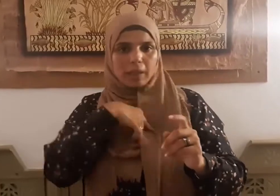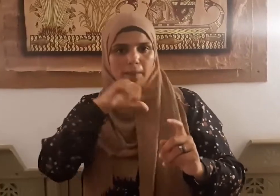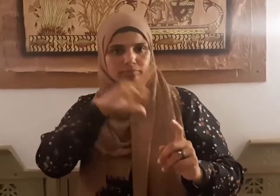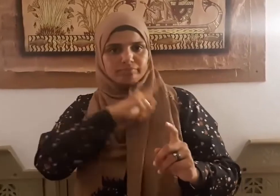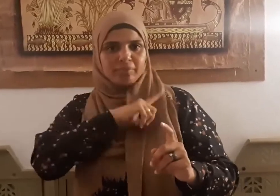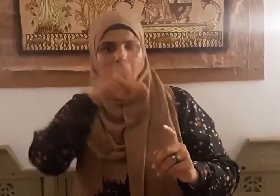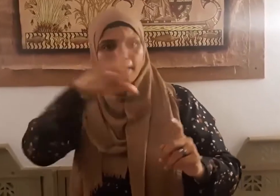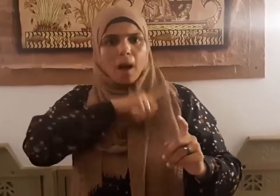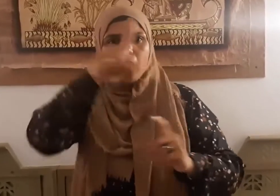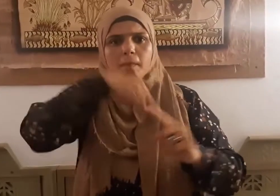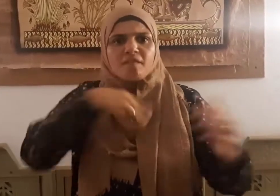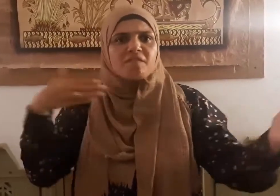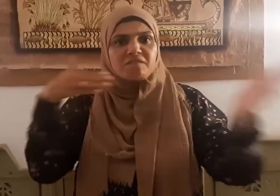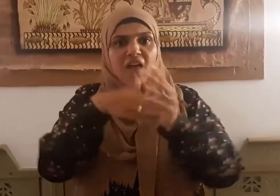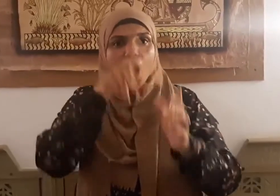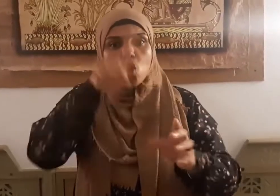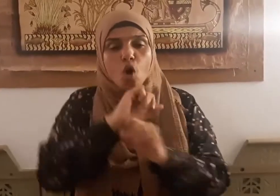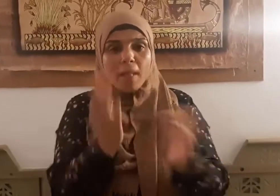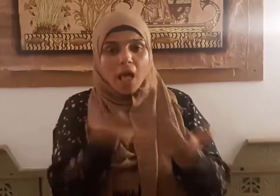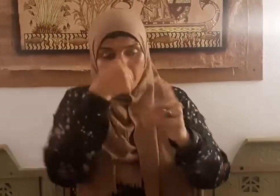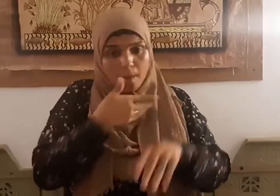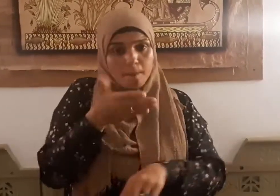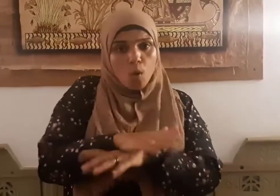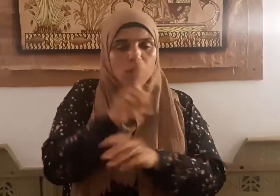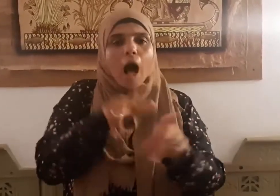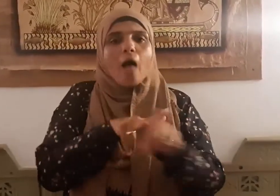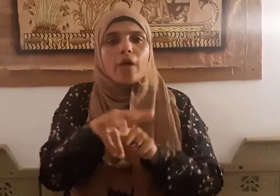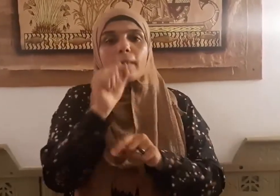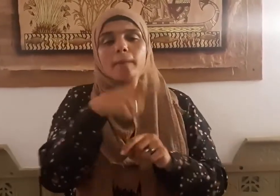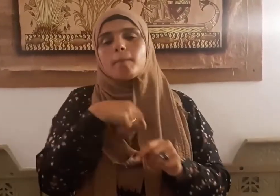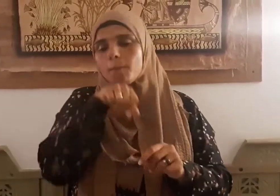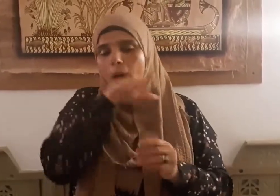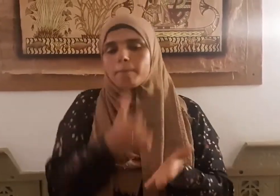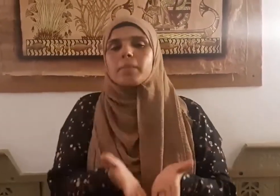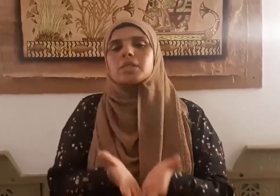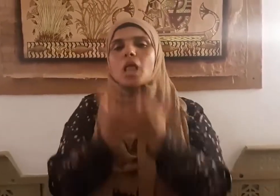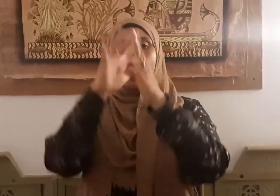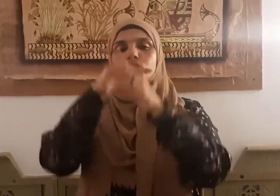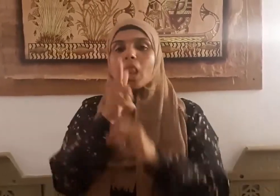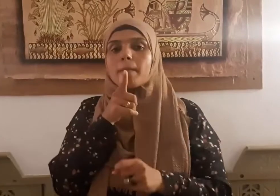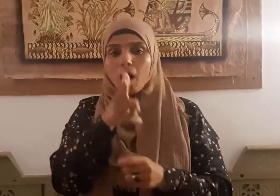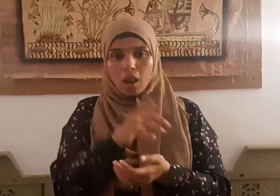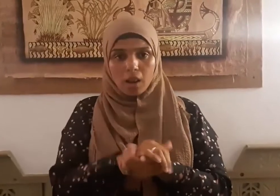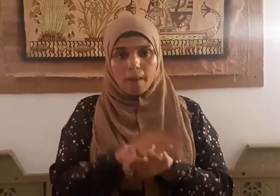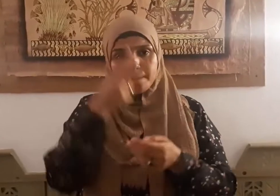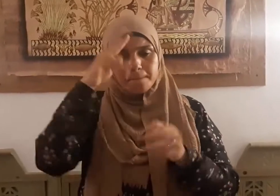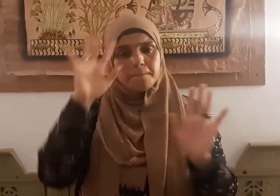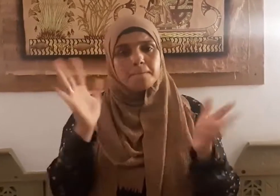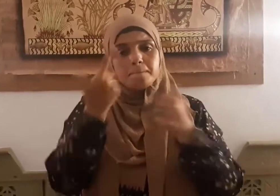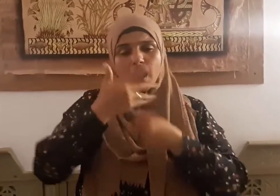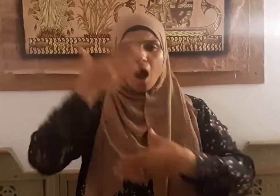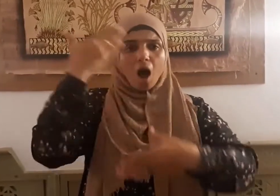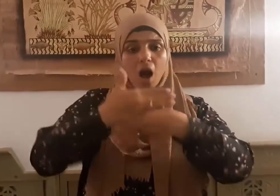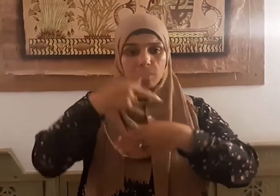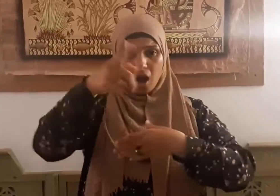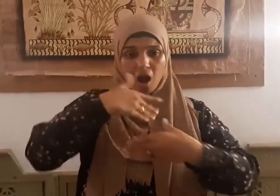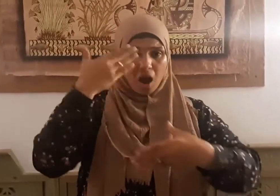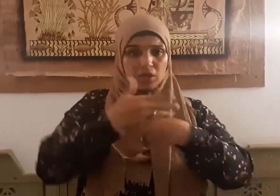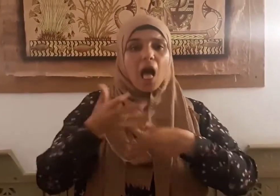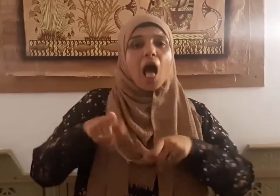الآخرة قال صلى الله عليه وسلم من هجر أخاه فوق ثلاث